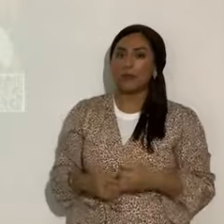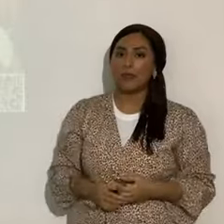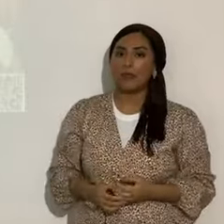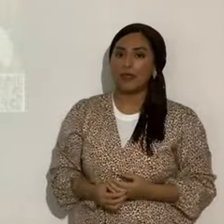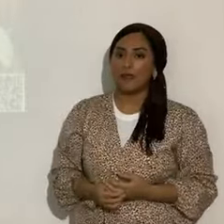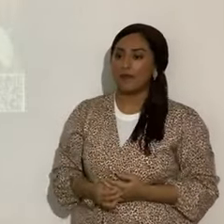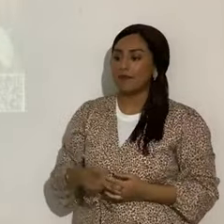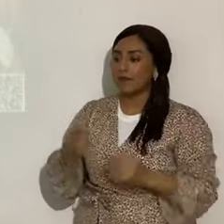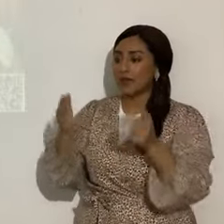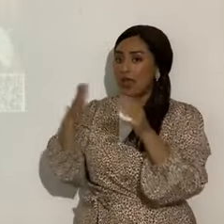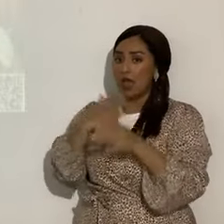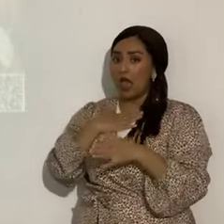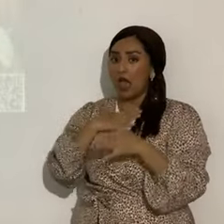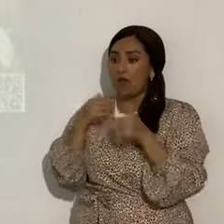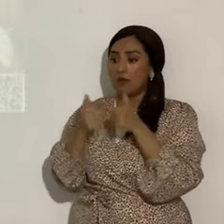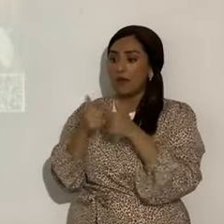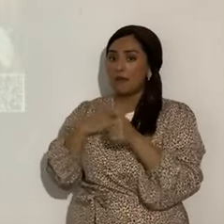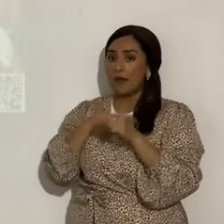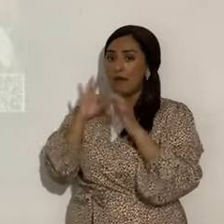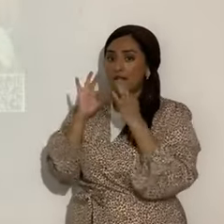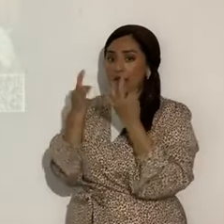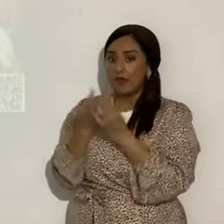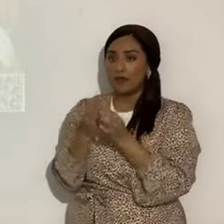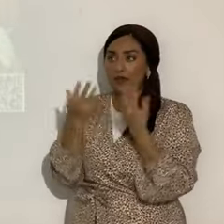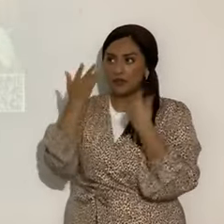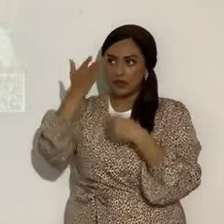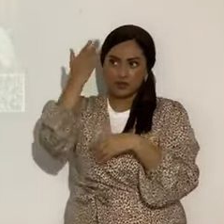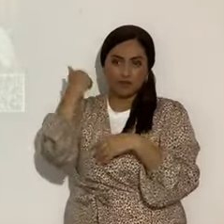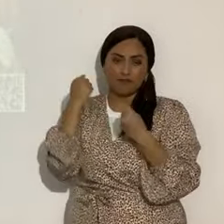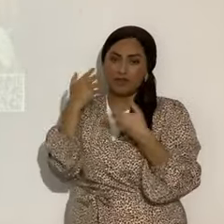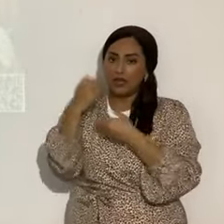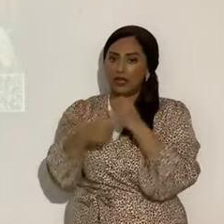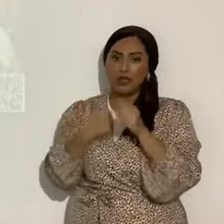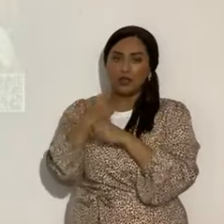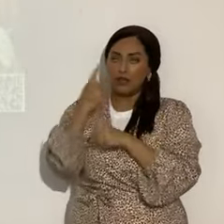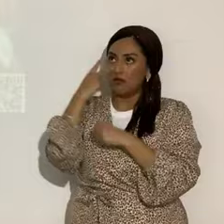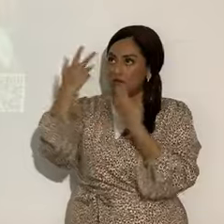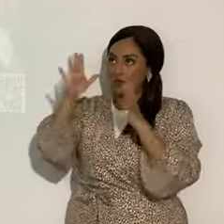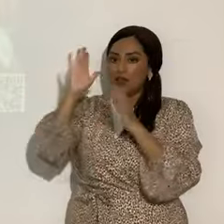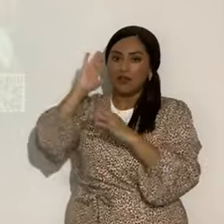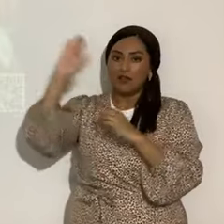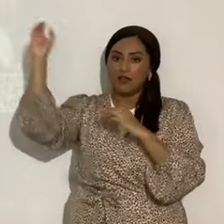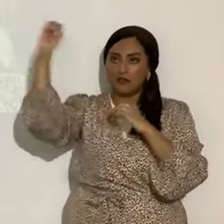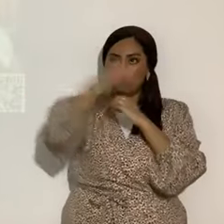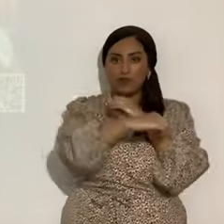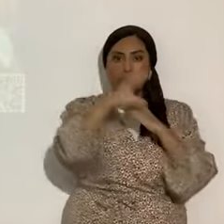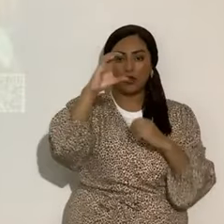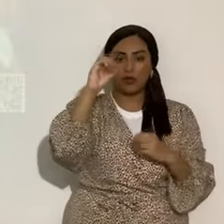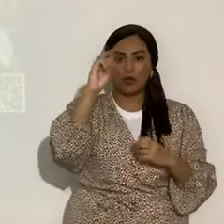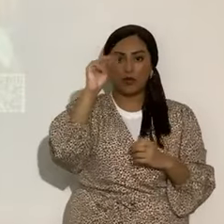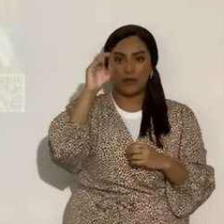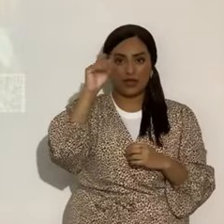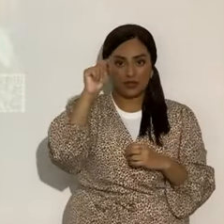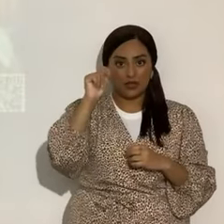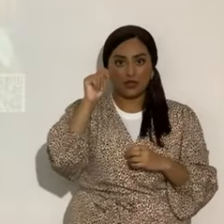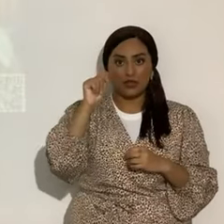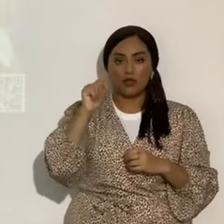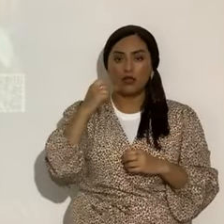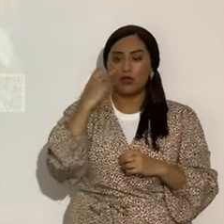Yo con mi familia, mi familia y yo ya tuvimos la oportunidad de ver un cometa hace mucho tiempo. Así nada más, subiendo a la azotea de